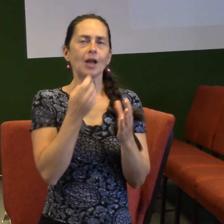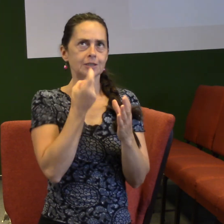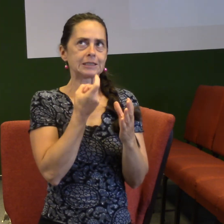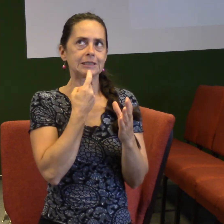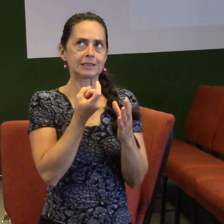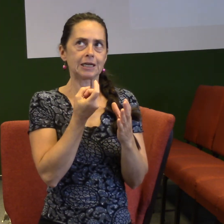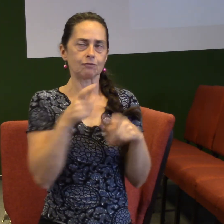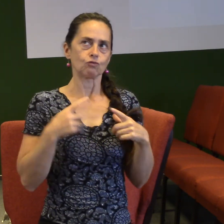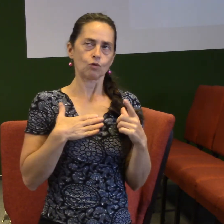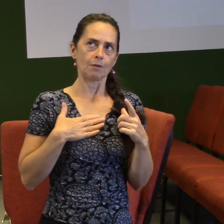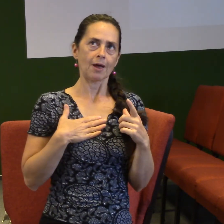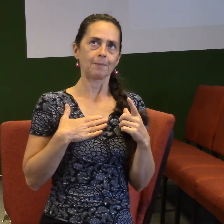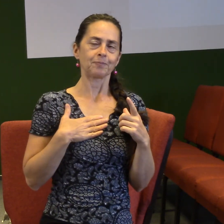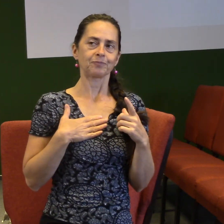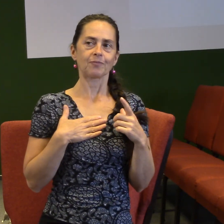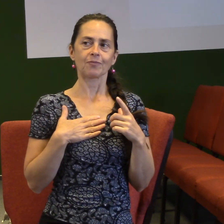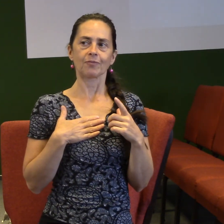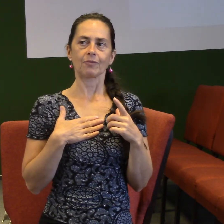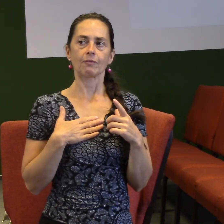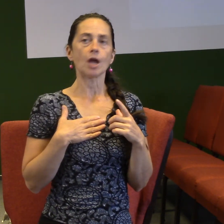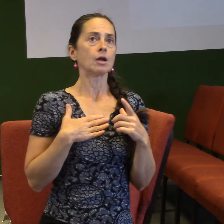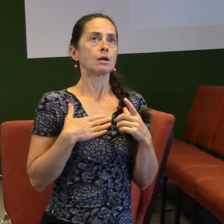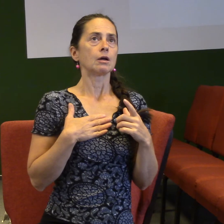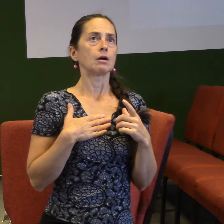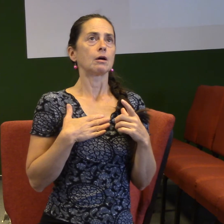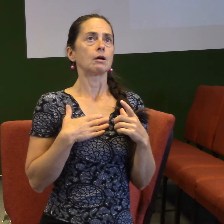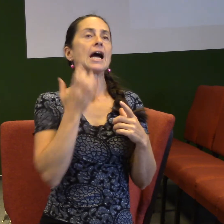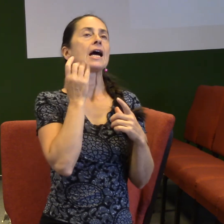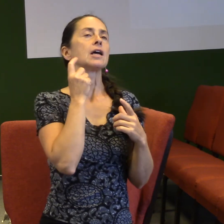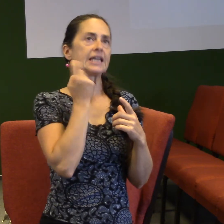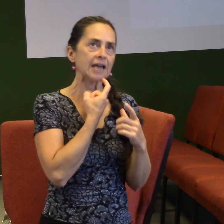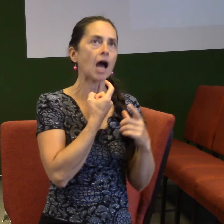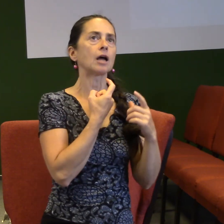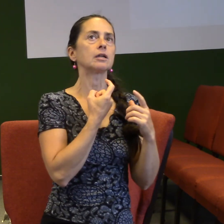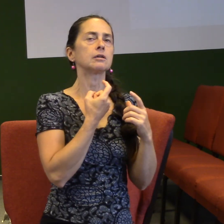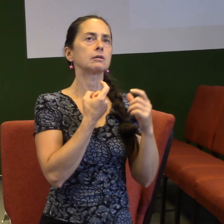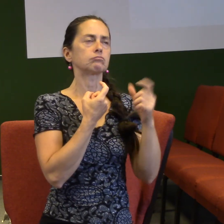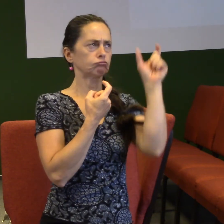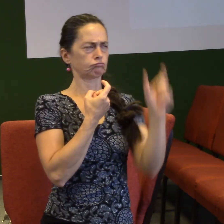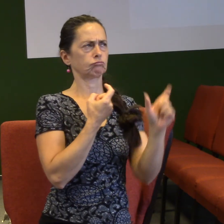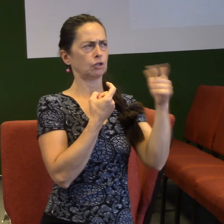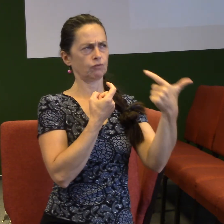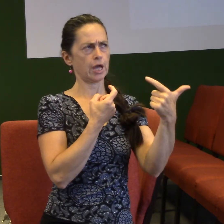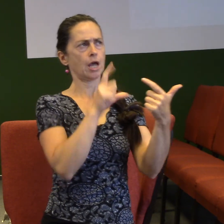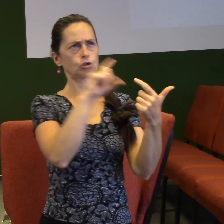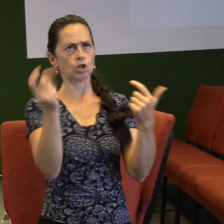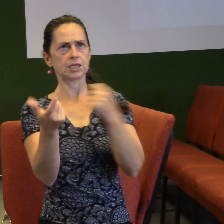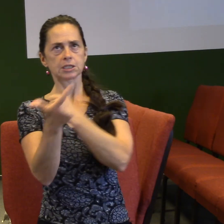v mém životě, je z Janás 2,16 nebo z Žalm 69,10. Hodlivost pro tvůj dům mě strávila.